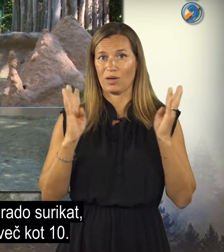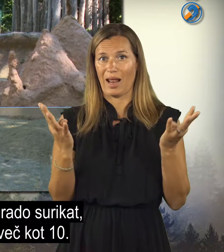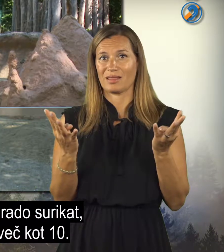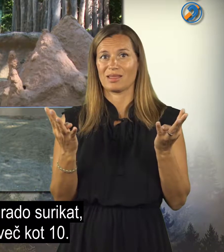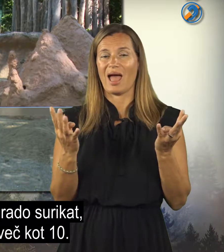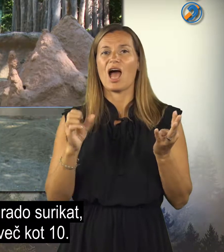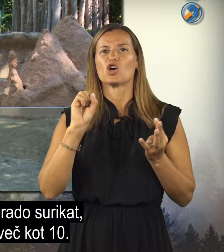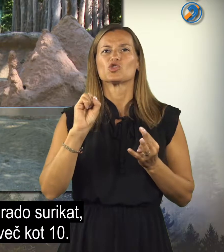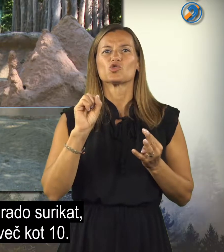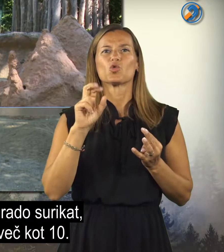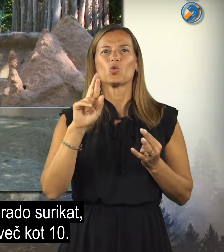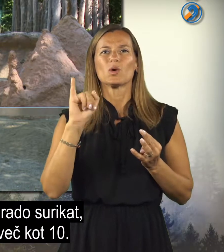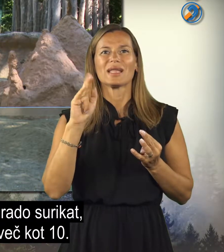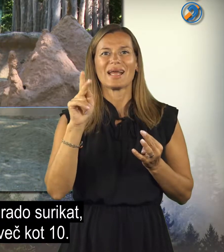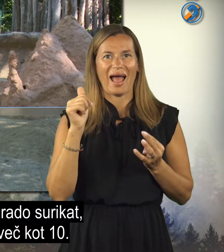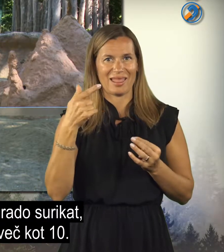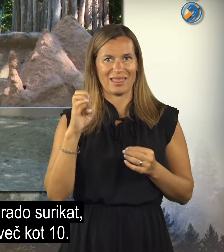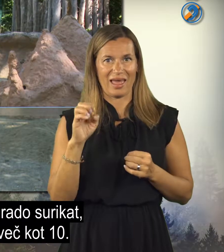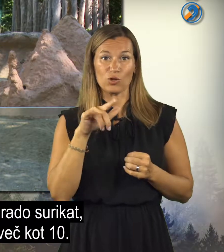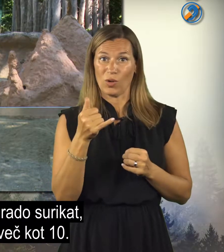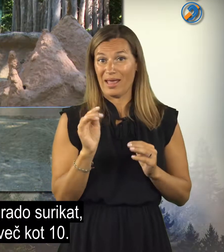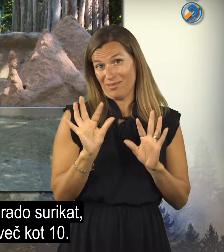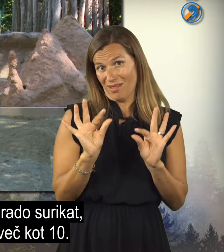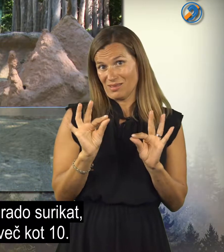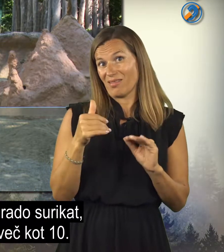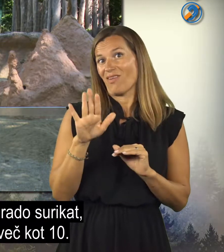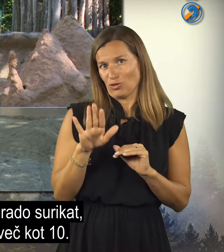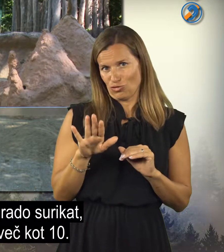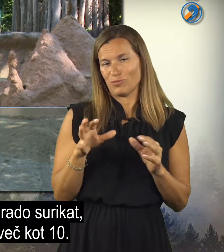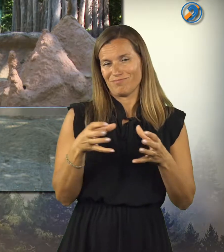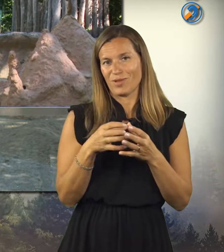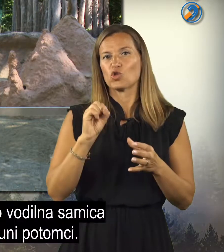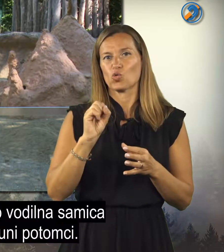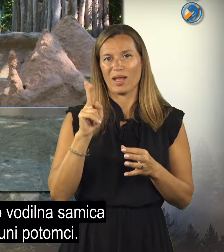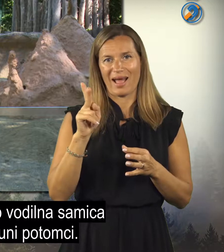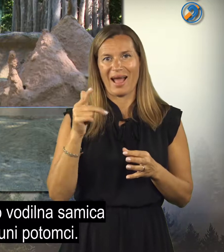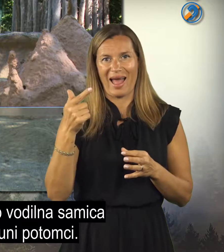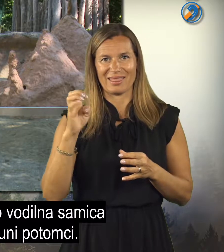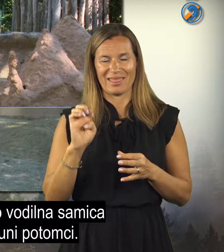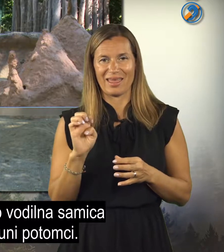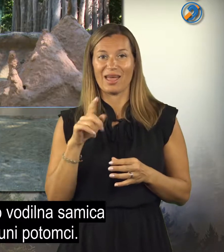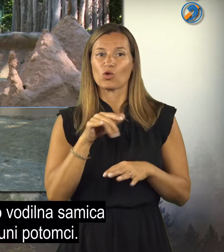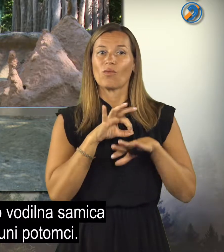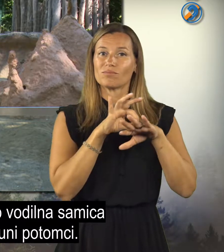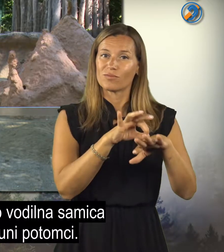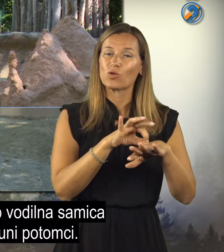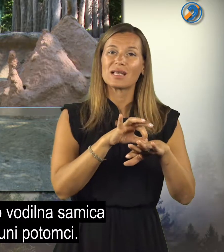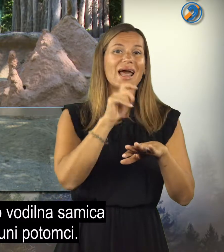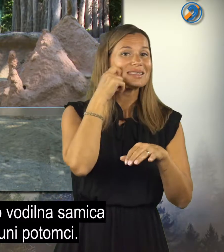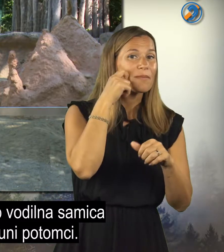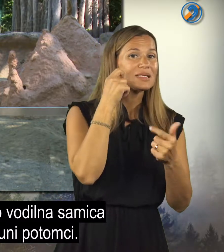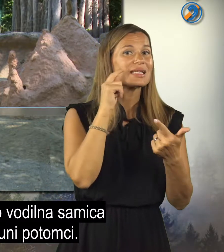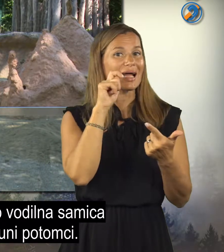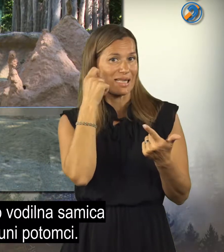Stojimo pred ogrado Surikat, v kateri je čez deset Surikat. Skupino se stavlja, se pravi,